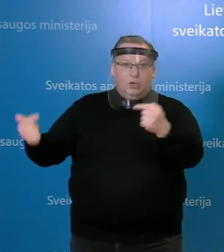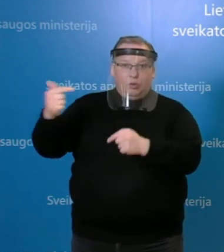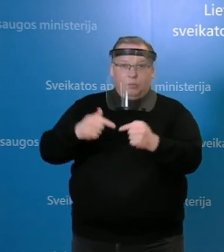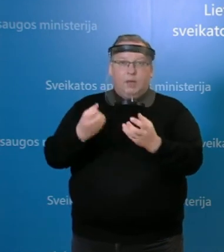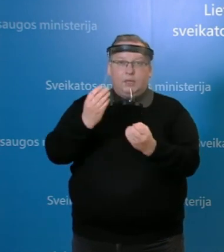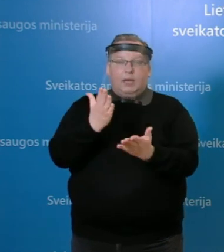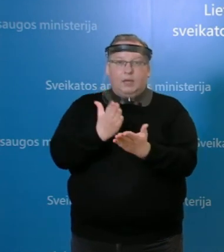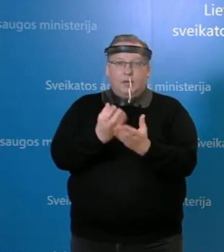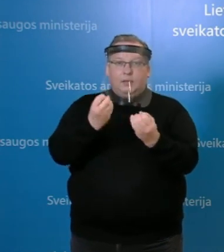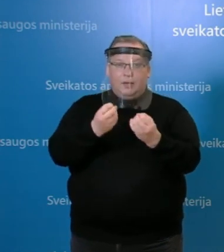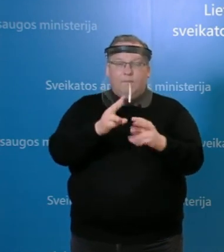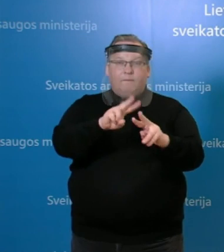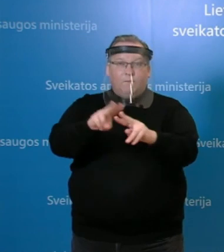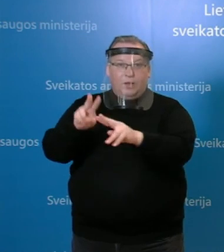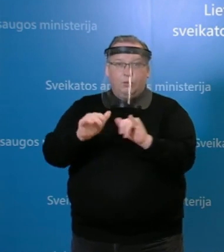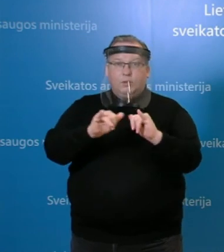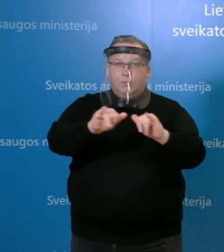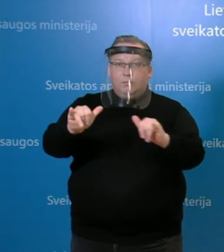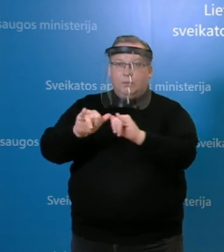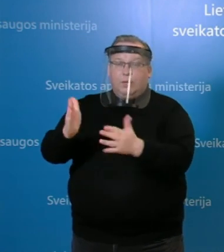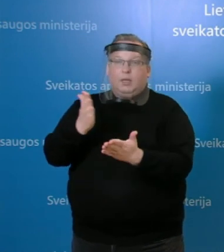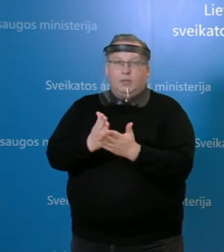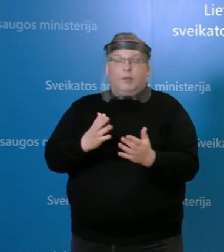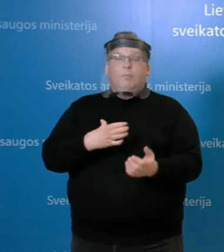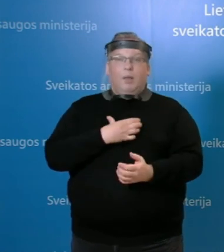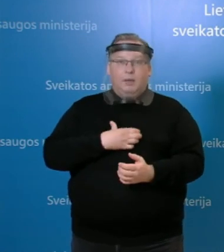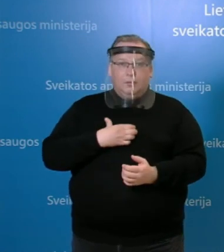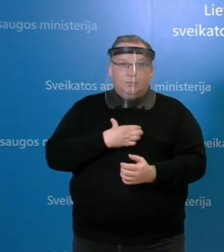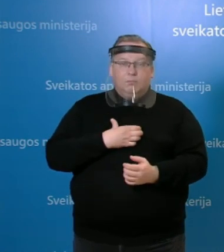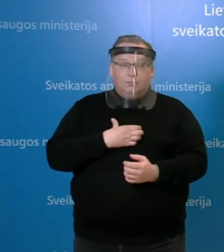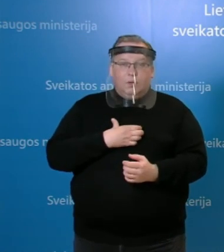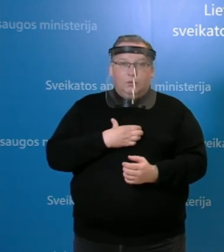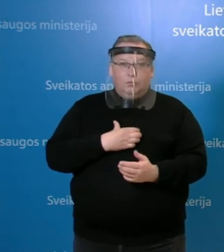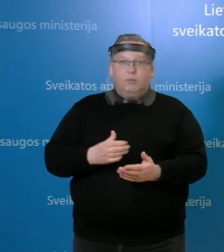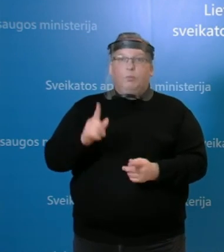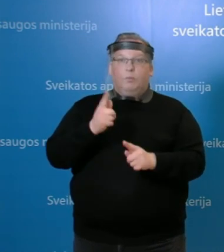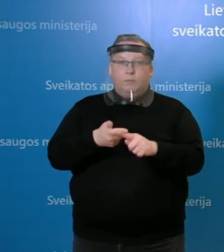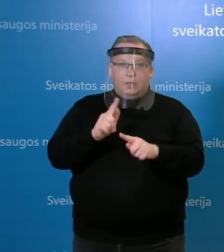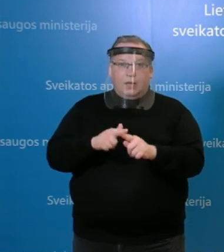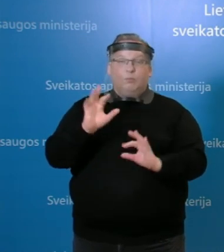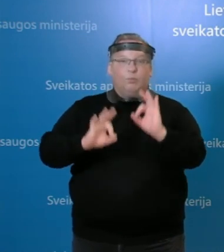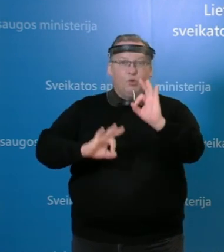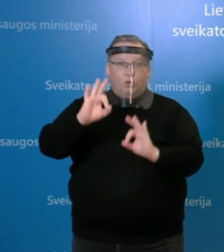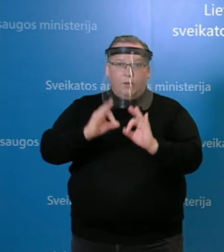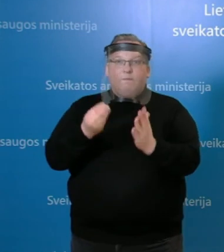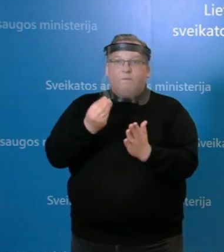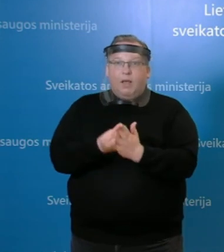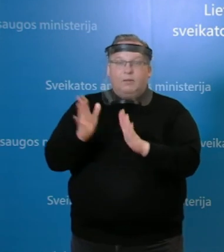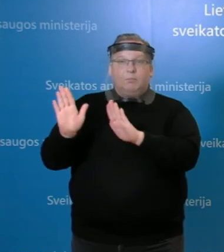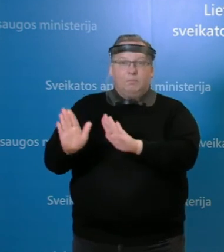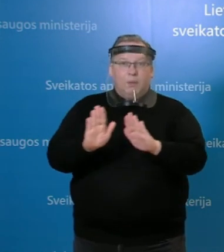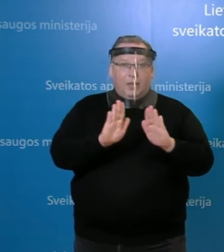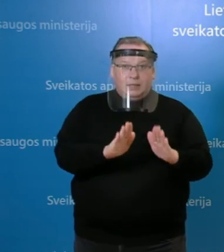tuolaviau išplitusius, tai maničiau, kad tai yra pakankamai aktualu. Aišku, yra epidemiologiniai rodikliai, vertinant situacijos